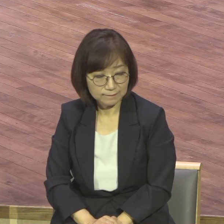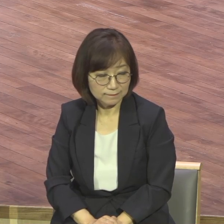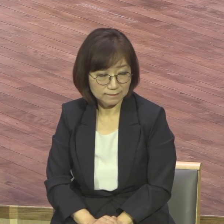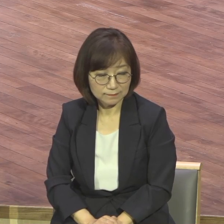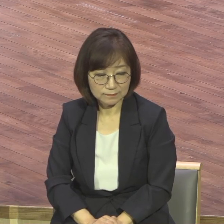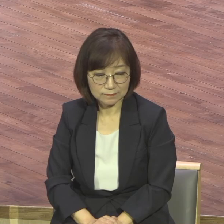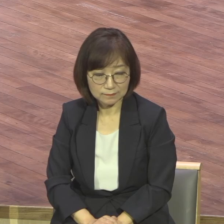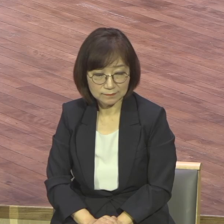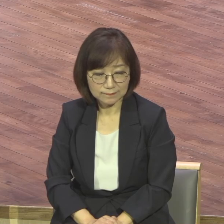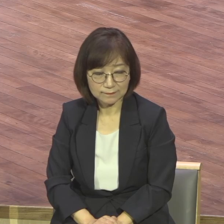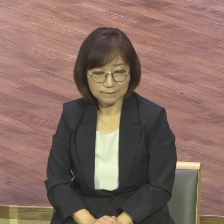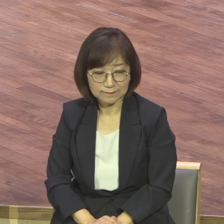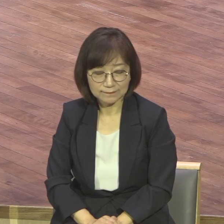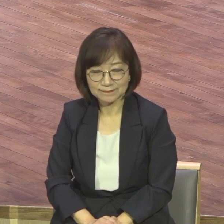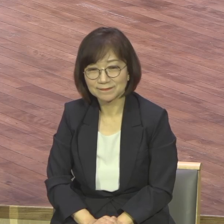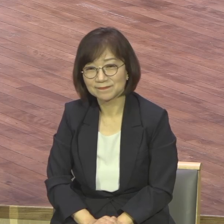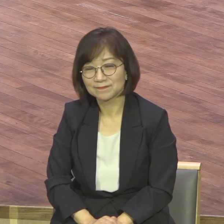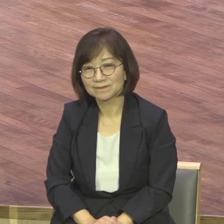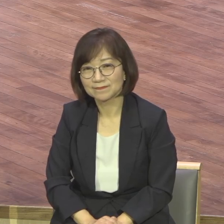우리는 달라야 됩니다 우리는